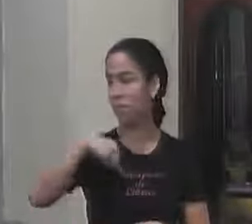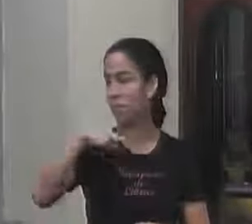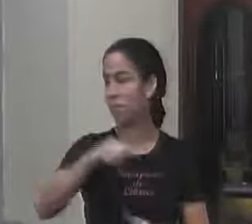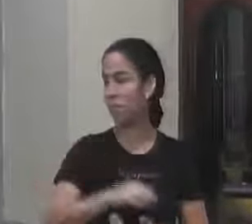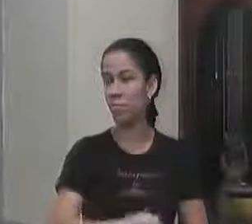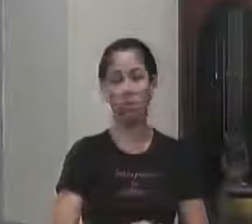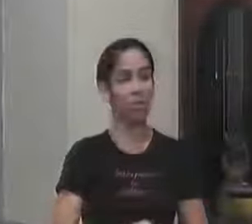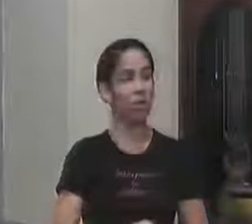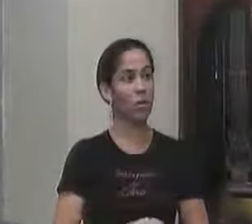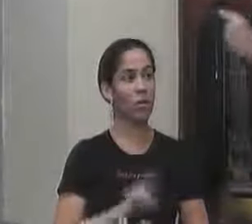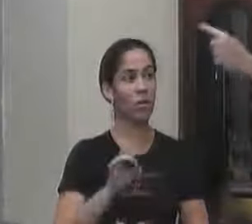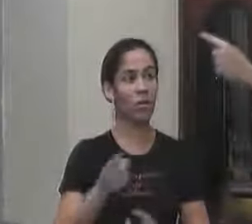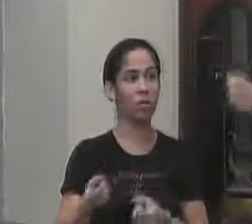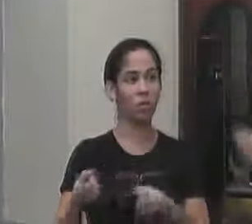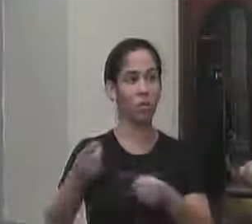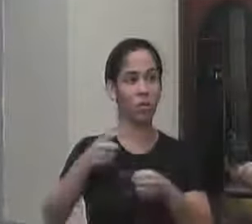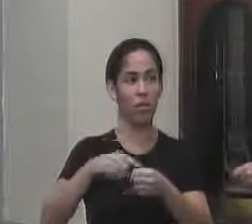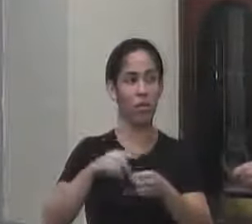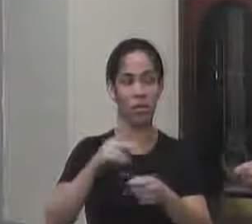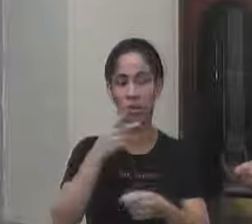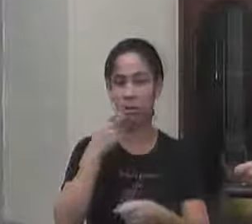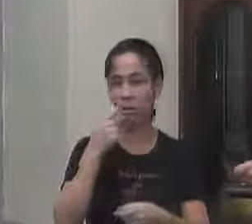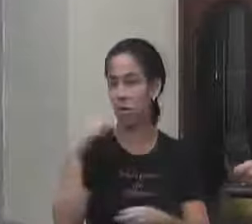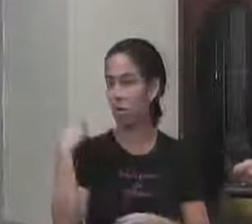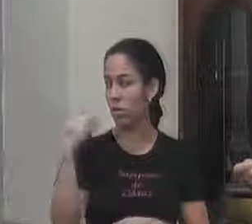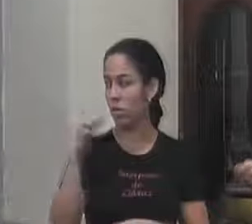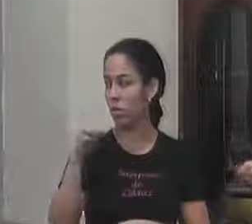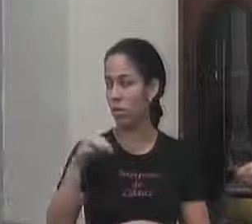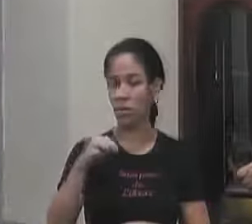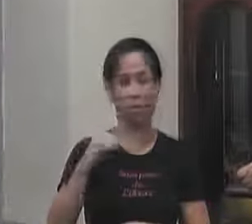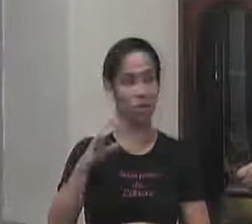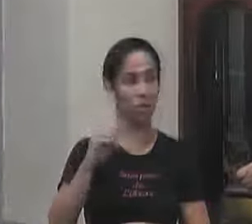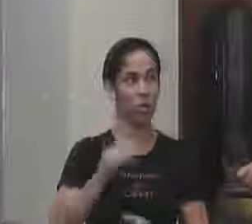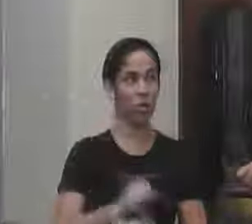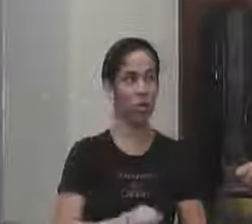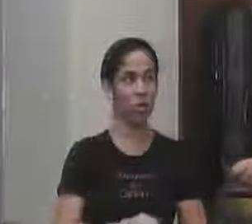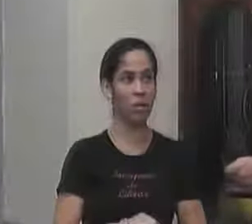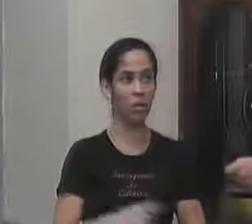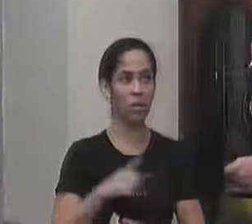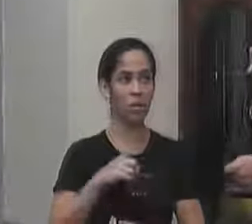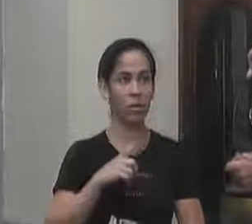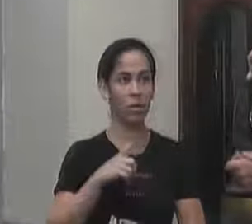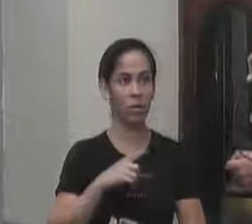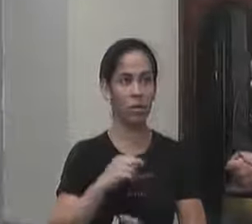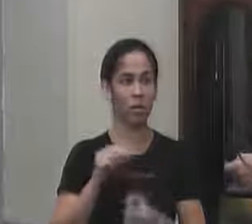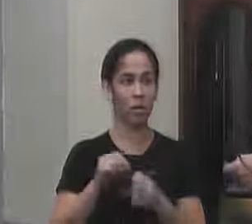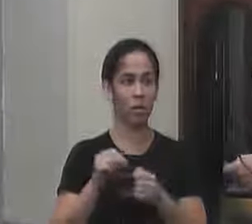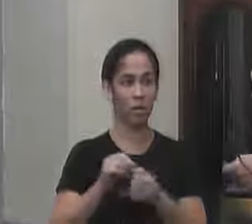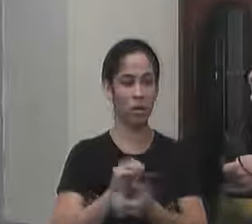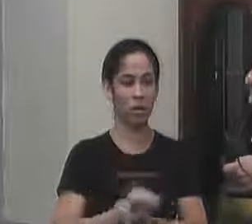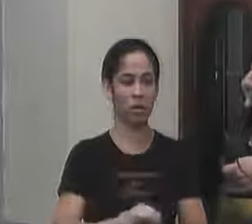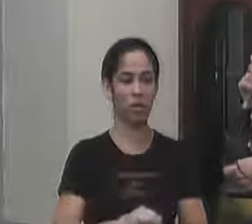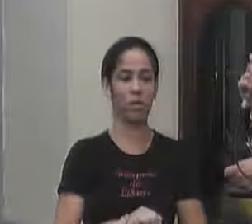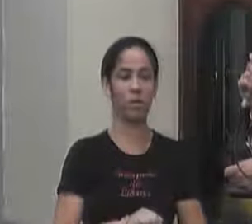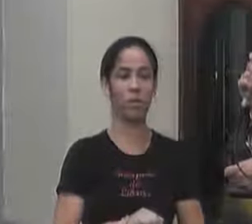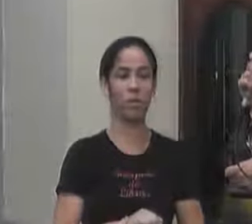eu só vou voltar aqui numa fala do vereador Celcinho eu tenho que cumprir vereador